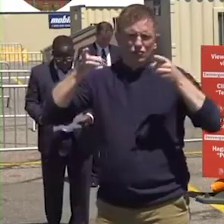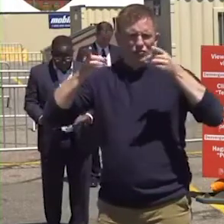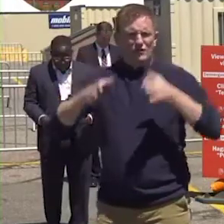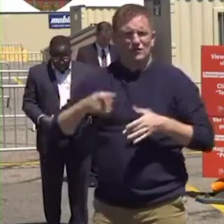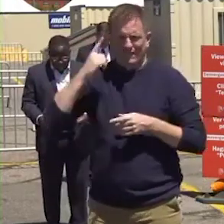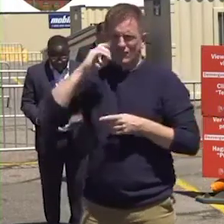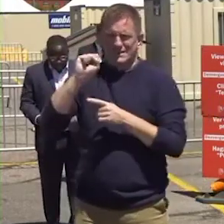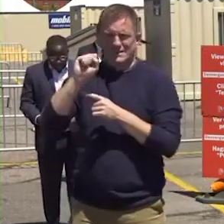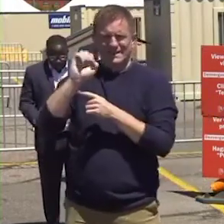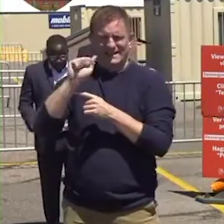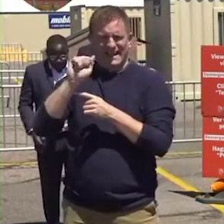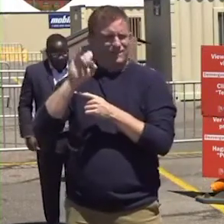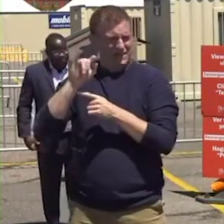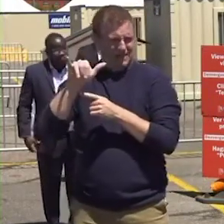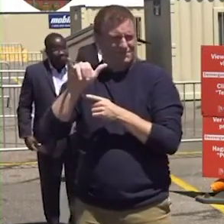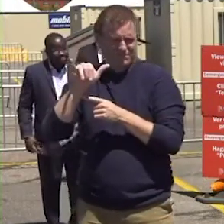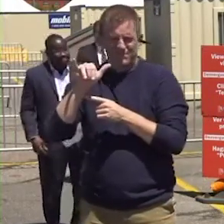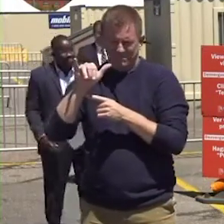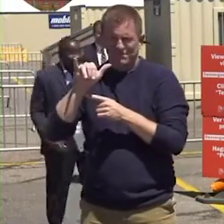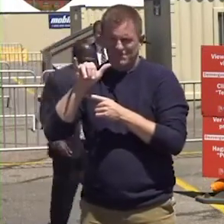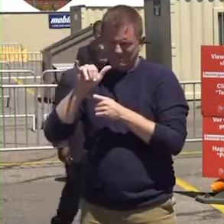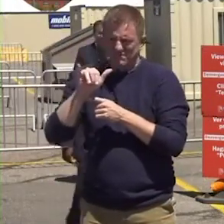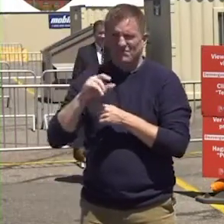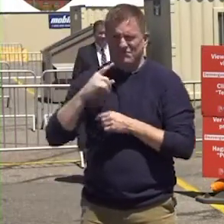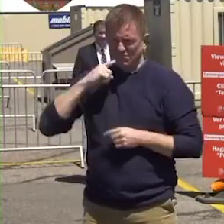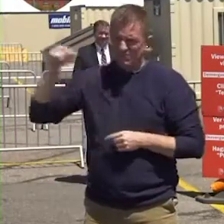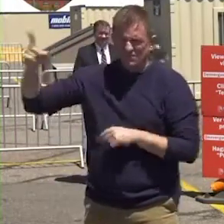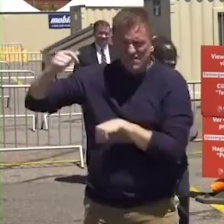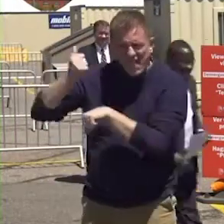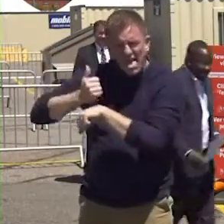este sitio de pruebas se abra. Murphy.